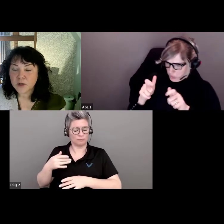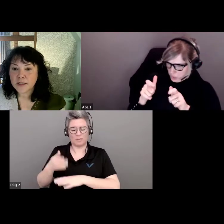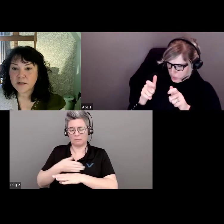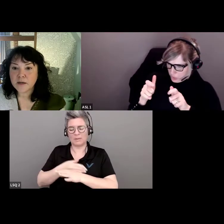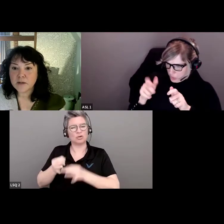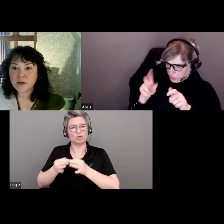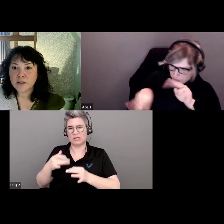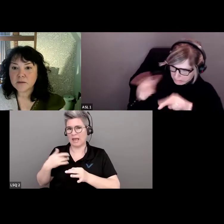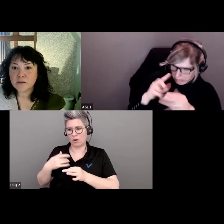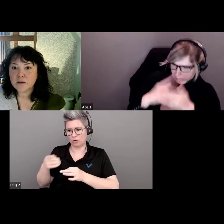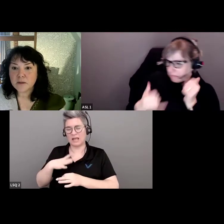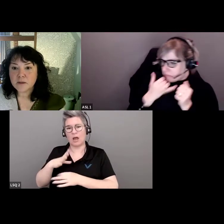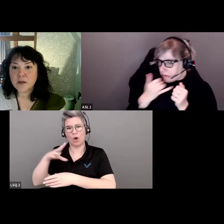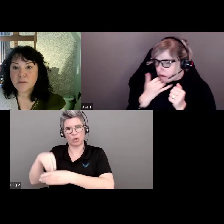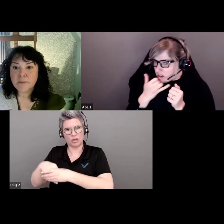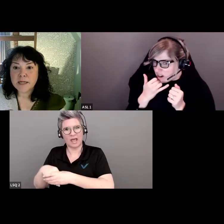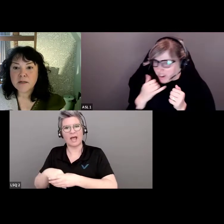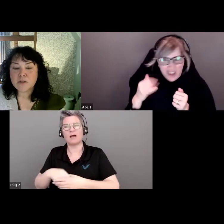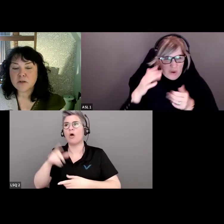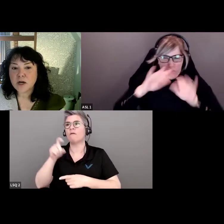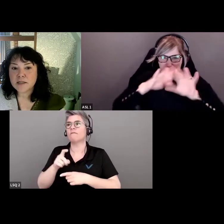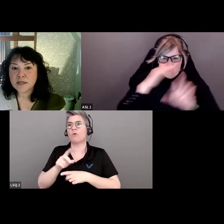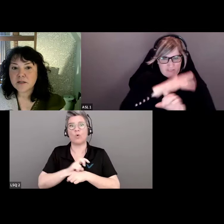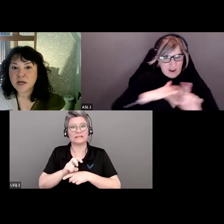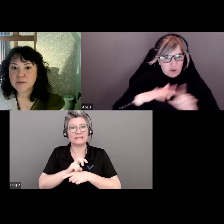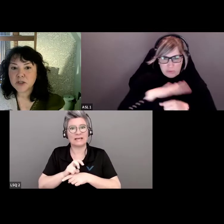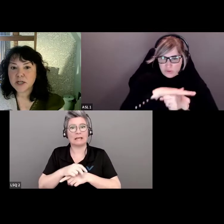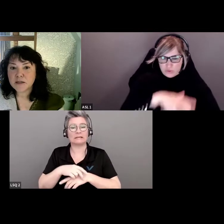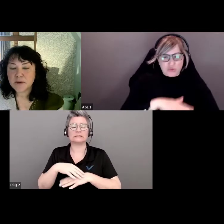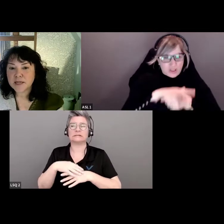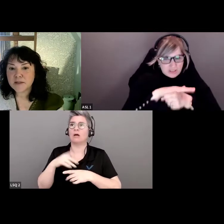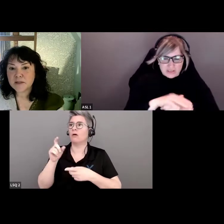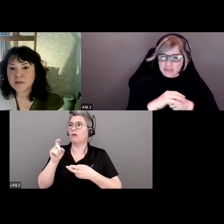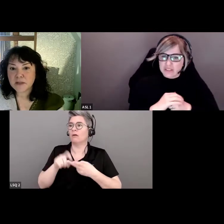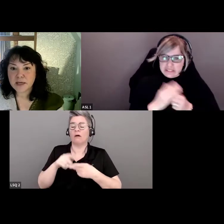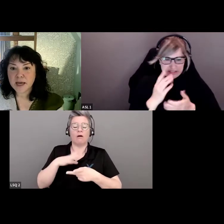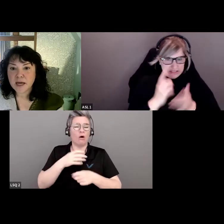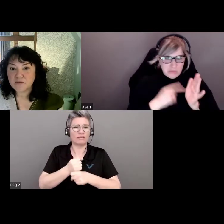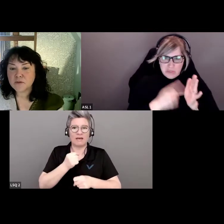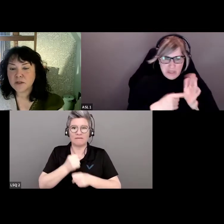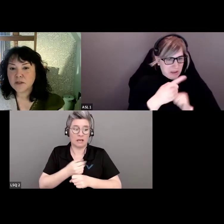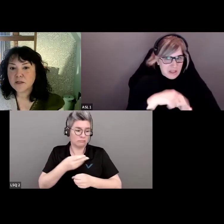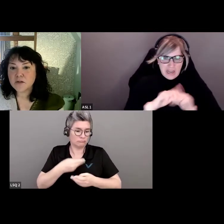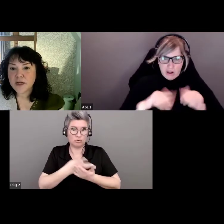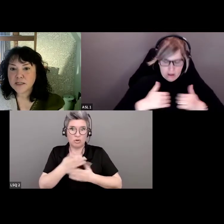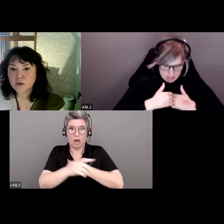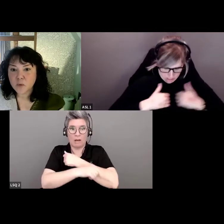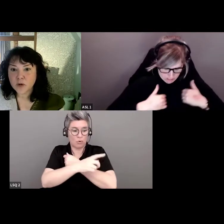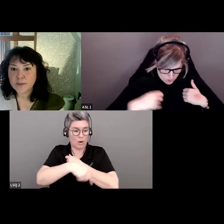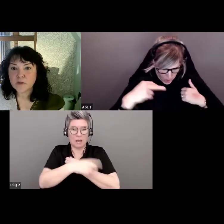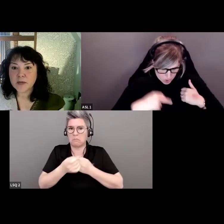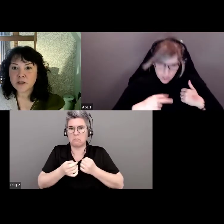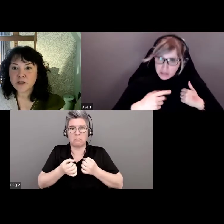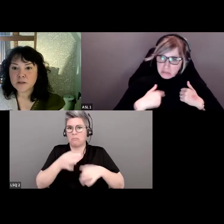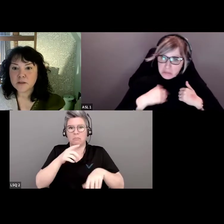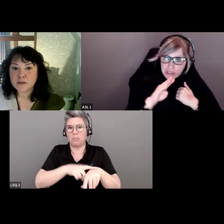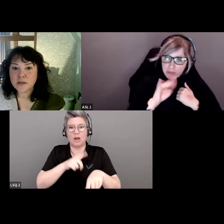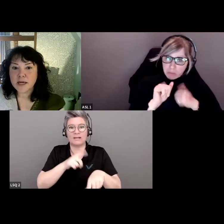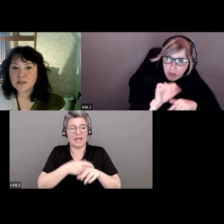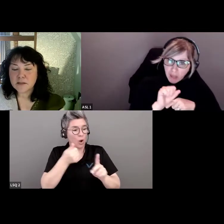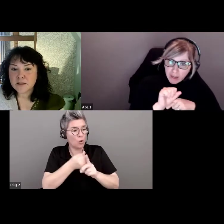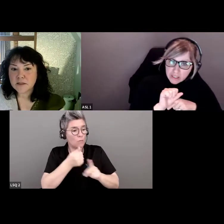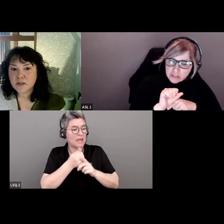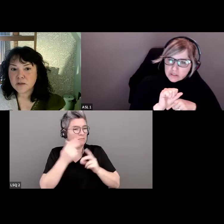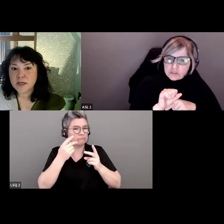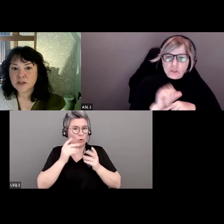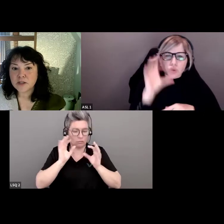la nécessité de faire une évaluation, le stress de leur travail et beaucoup n pas le temps de se pencher sur leurs propres préjugés.